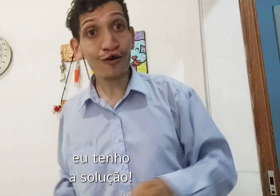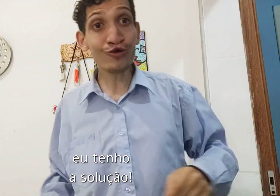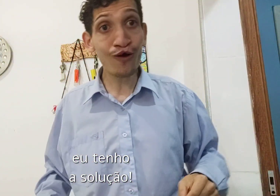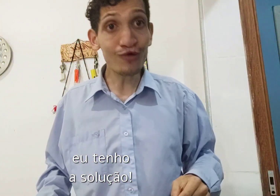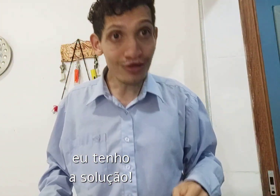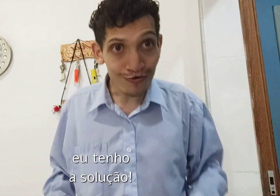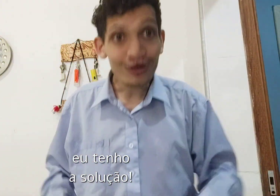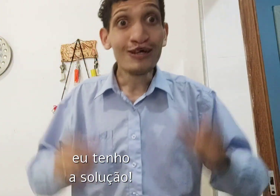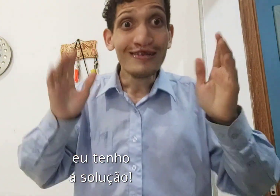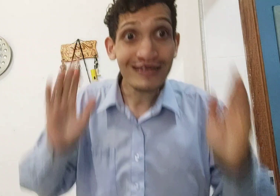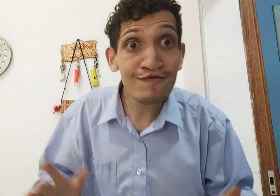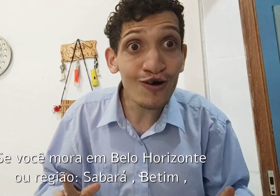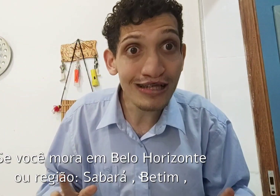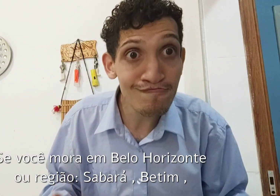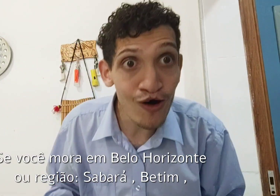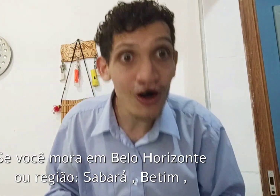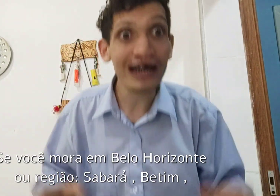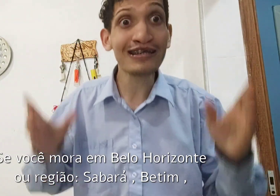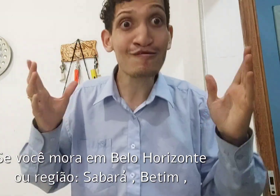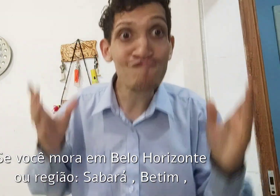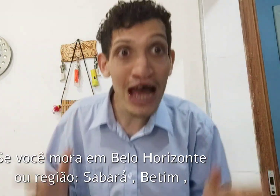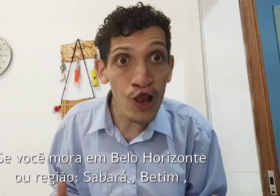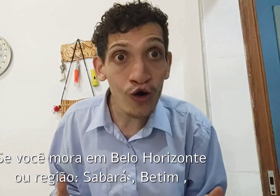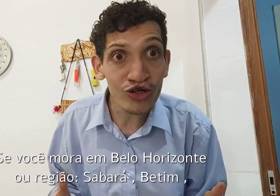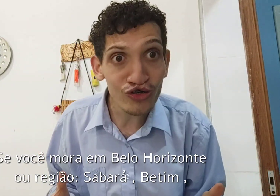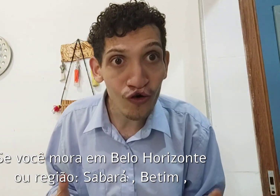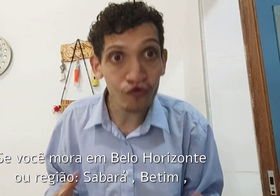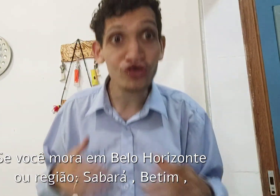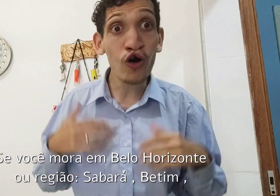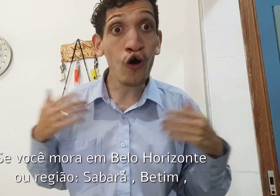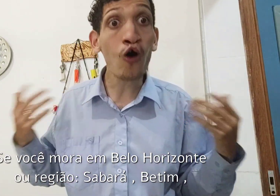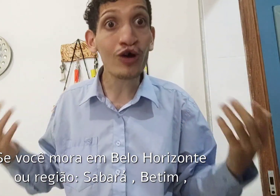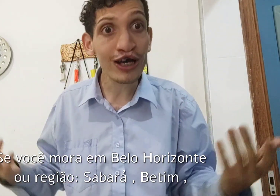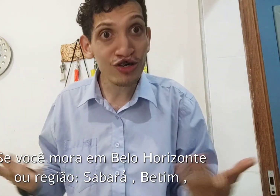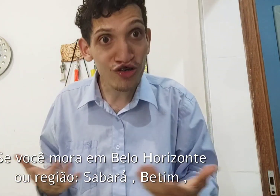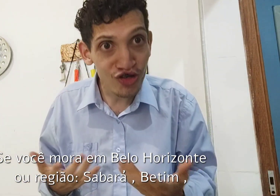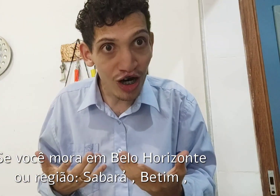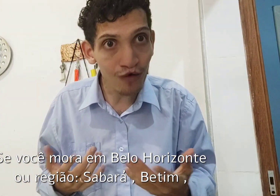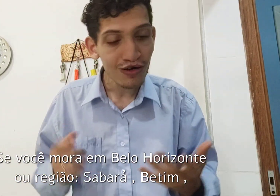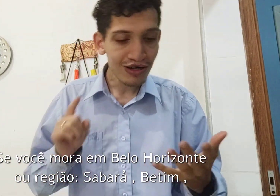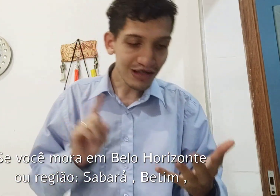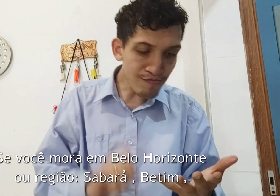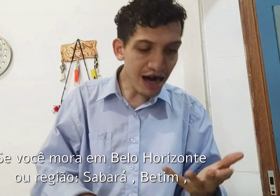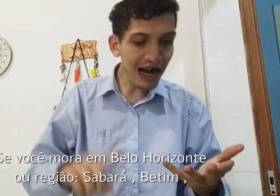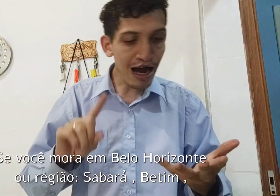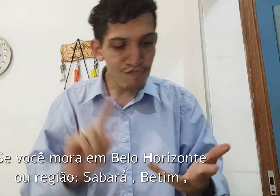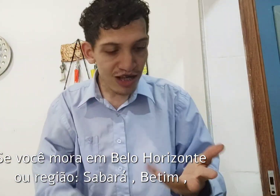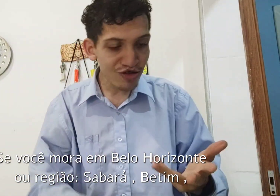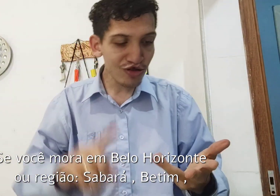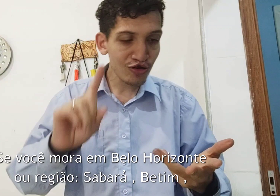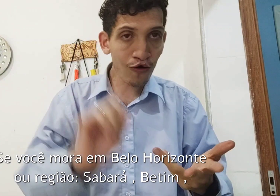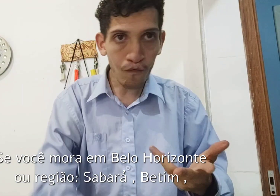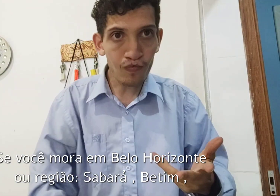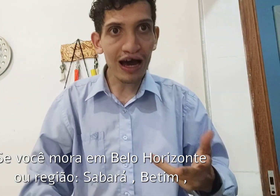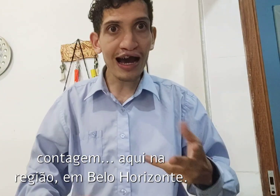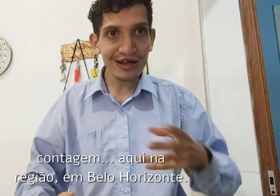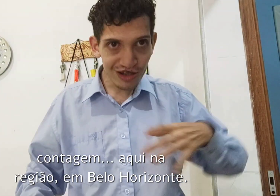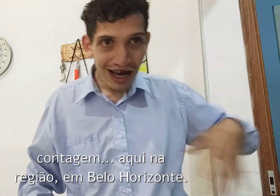tenho a solução. Se você mora em Belo Horizonte ou região, Sabará, Bequim ou Tais,